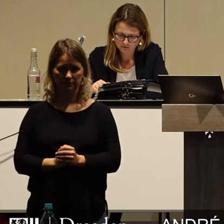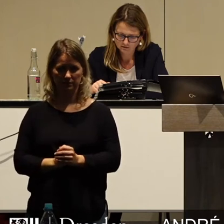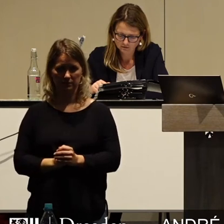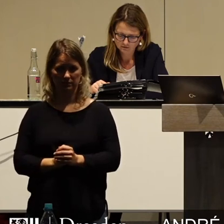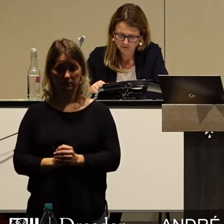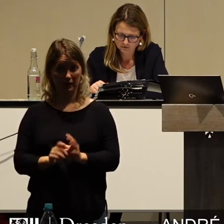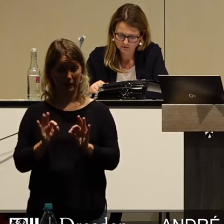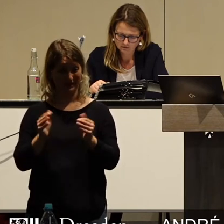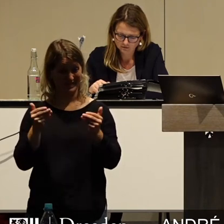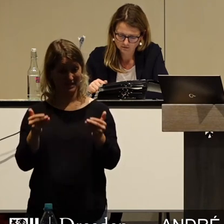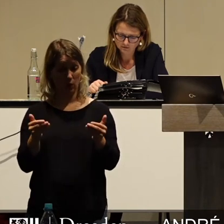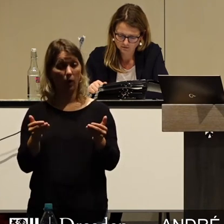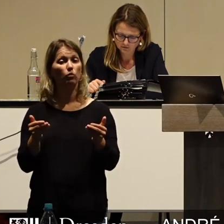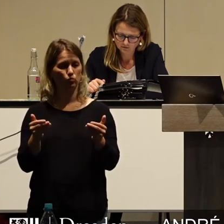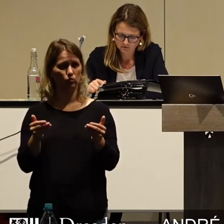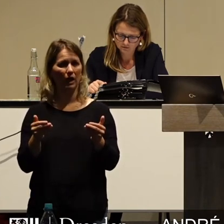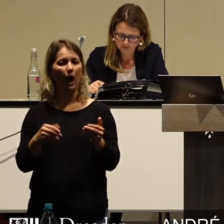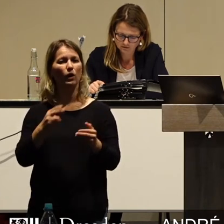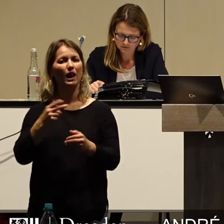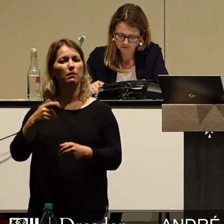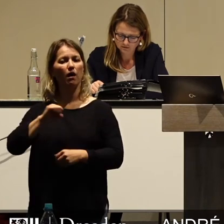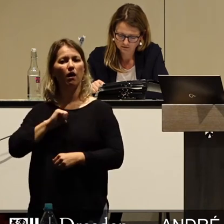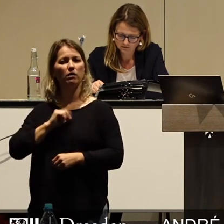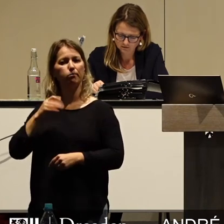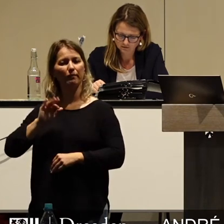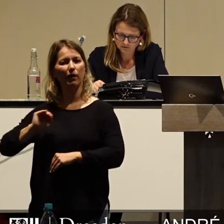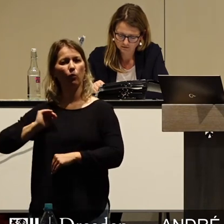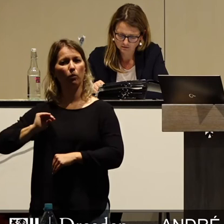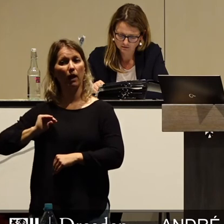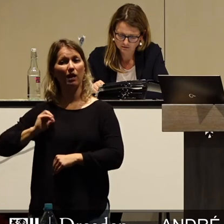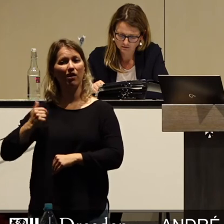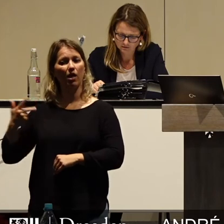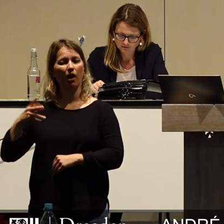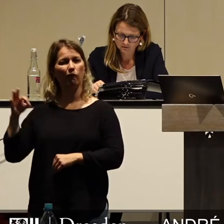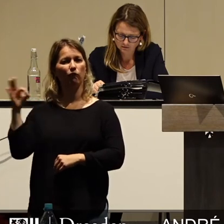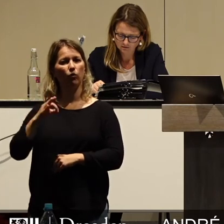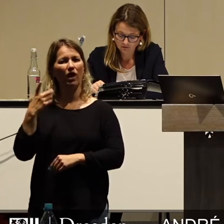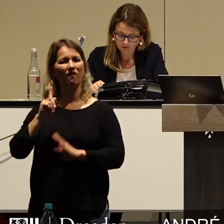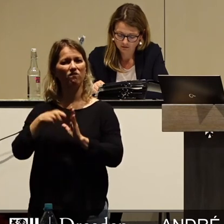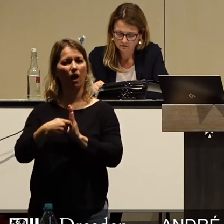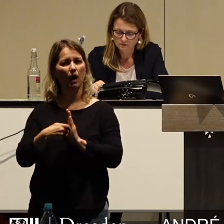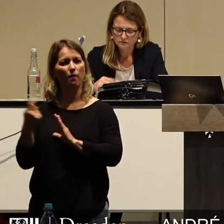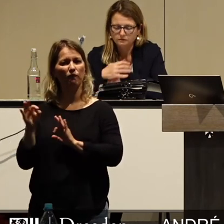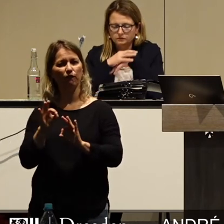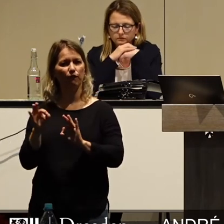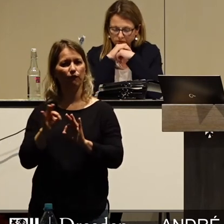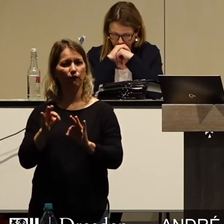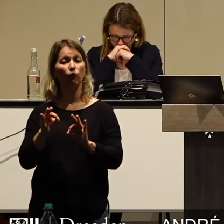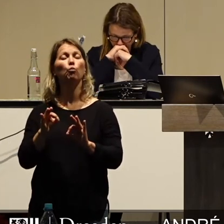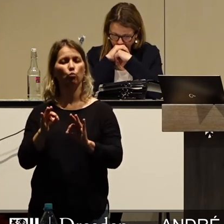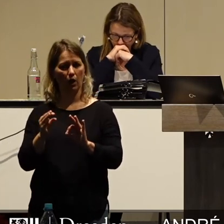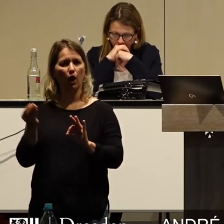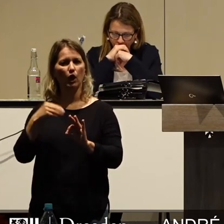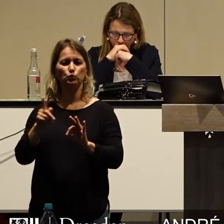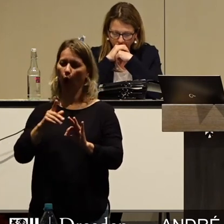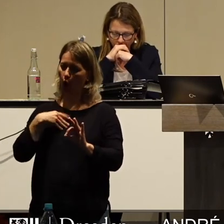da werden dann gleich mal Hilberts Kumpels, die ihm den Wahlkampf organisiert haben, einmal mehr großzügig mit